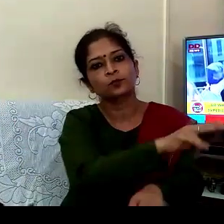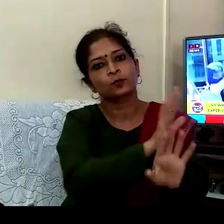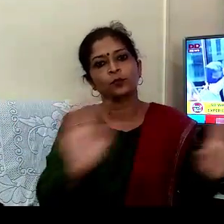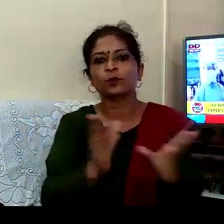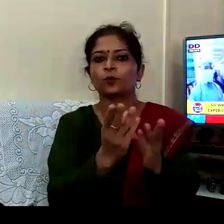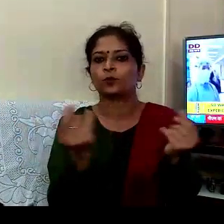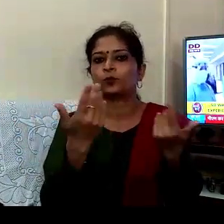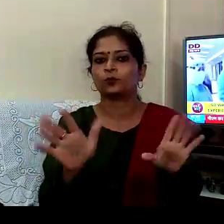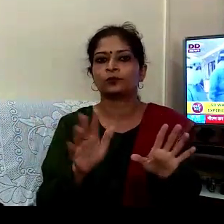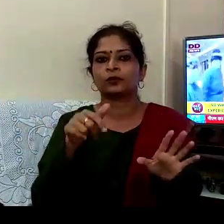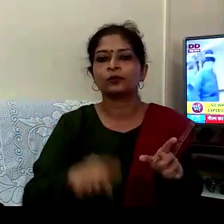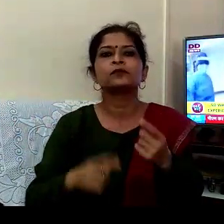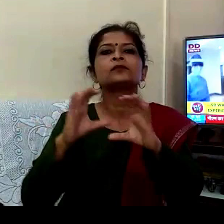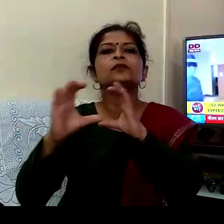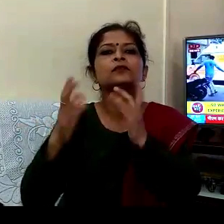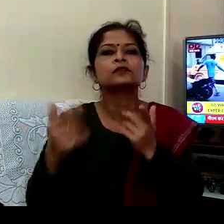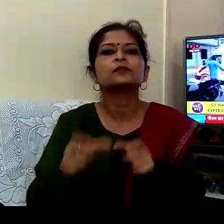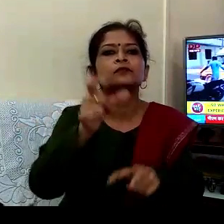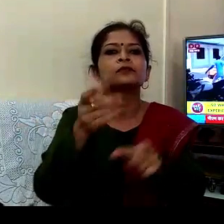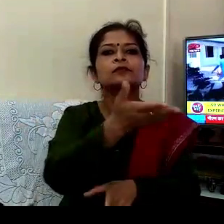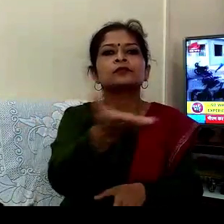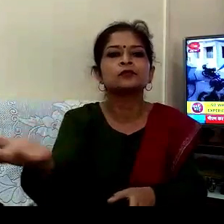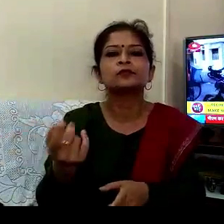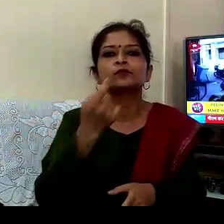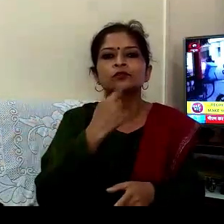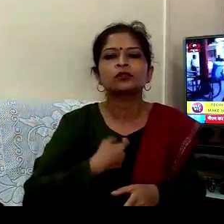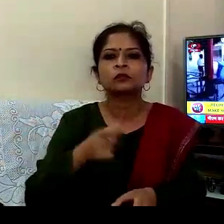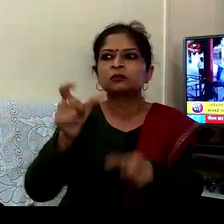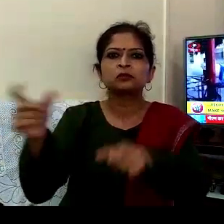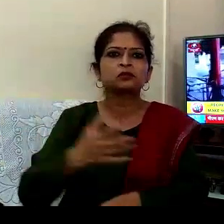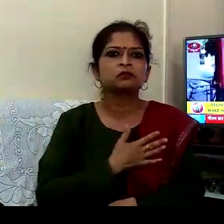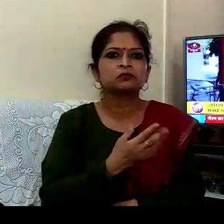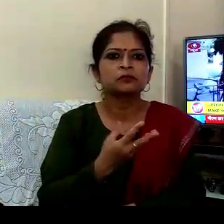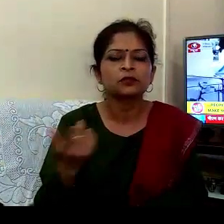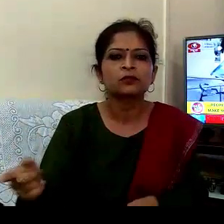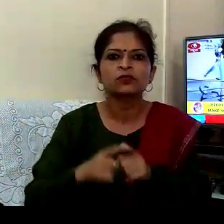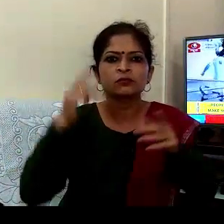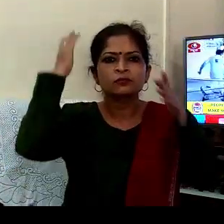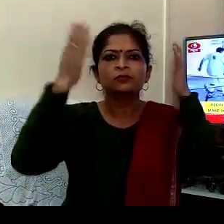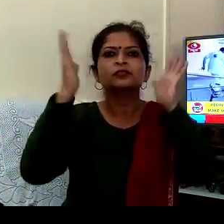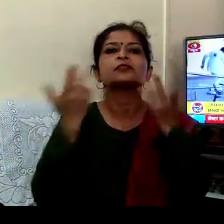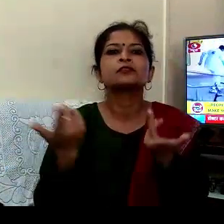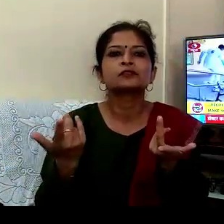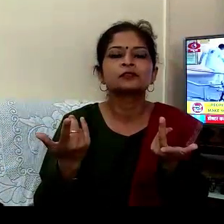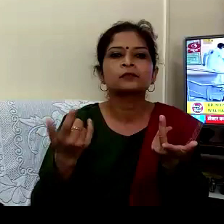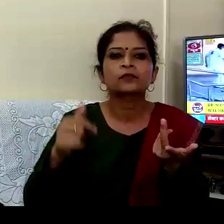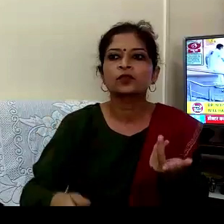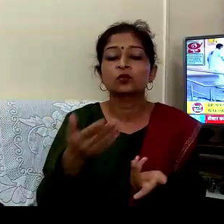بات کرتے ہیں تو جب آتا ہے آپ کے سامنے جب ڈرے ہوئے لوگ ہیں تو ان کی چنتہ کیا ست آتی ہے یہ